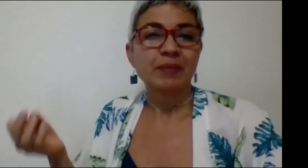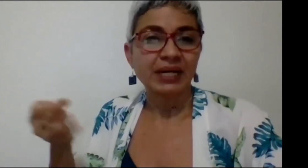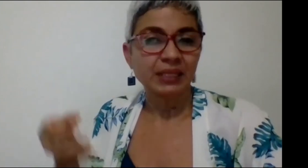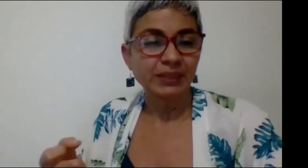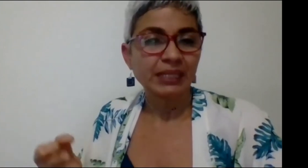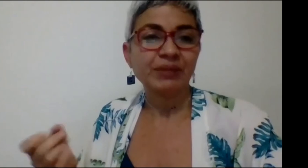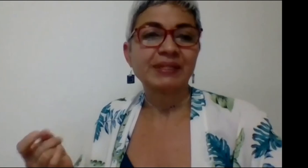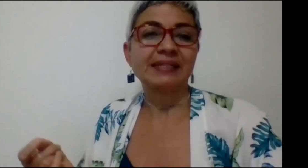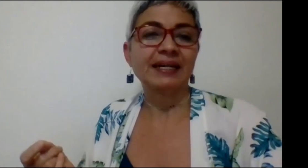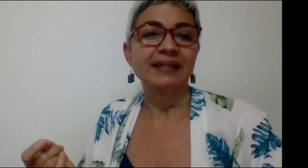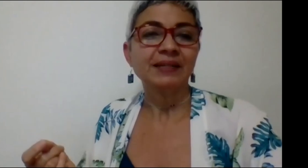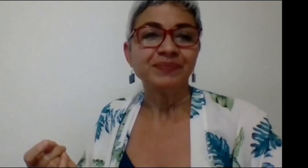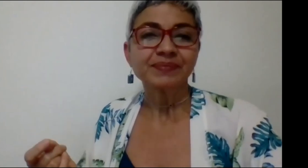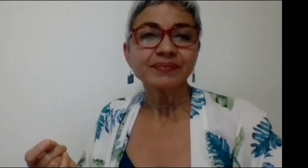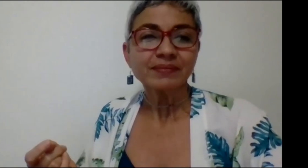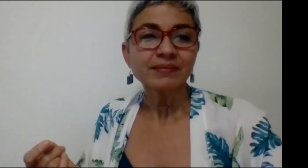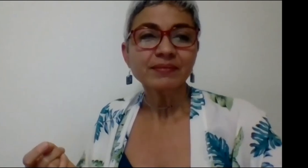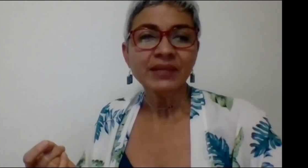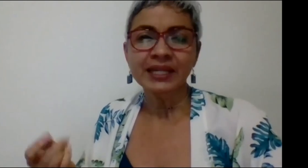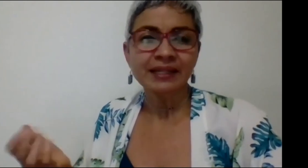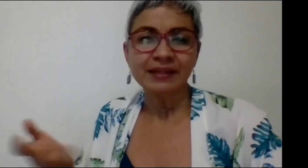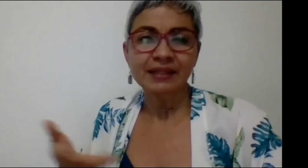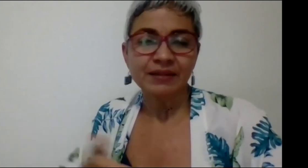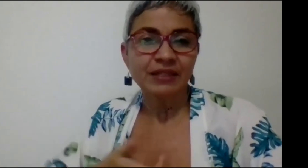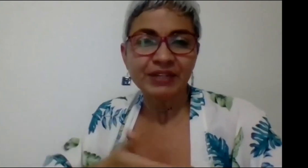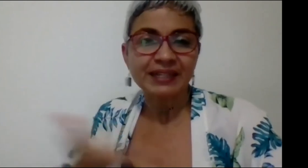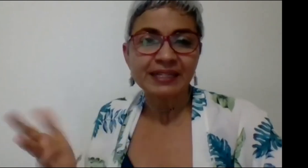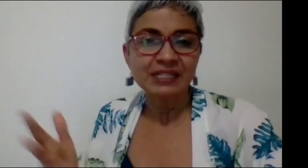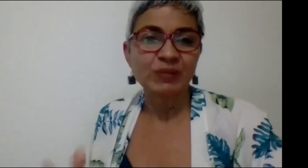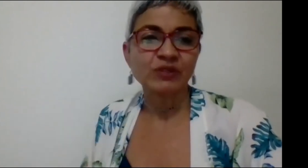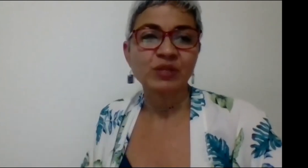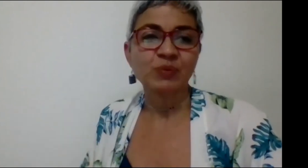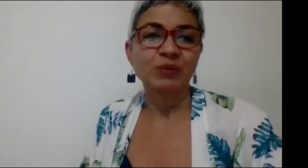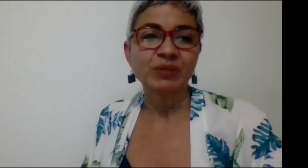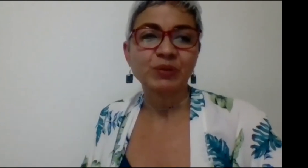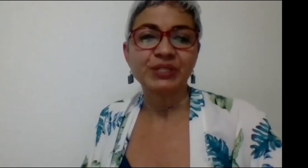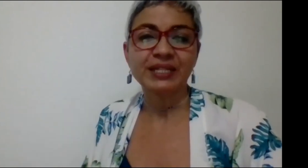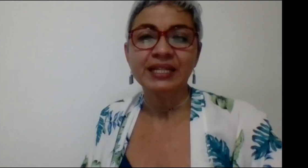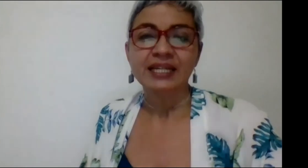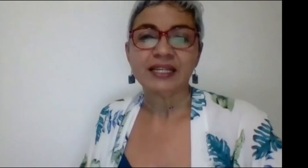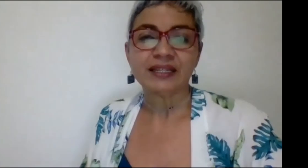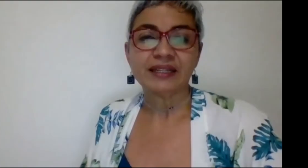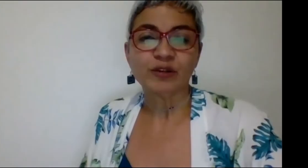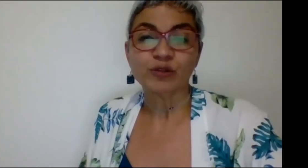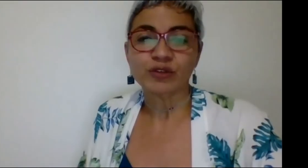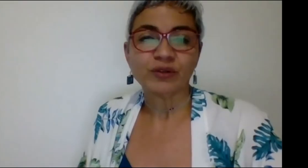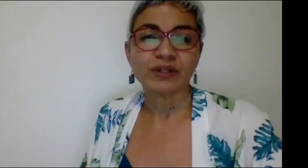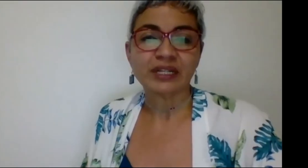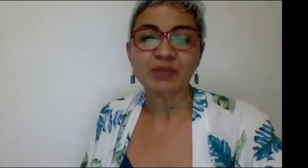la página web de la universidad, diferentes espacios que podemos aprovechar. Incluso el